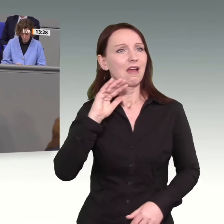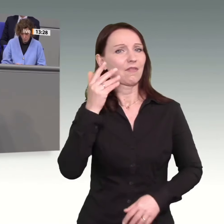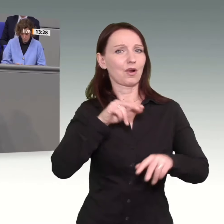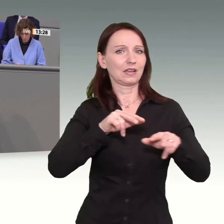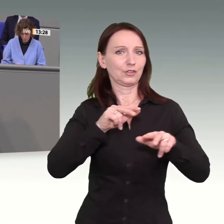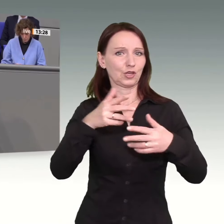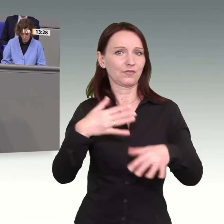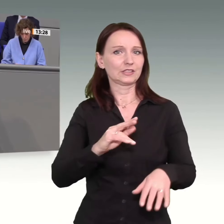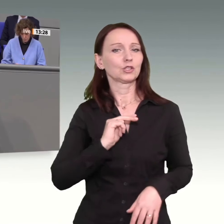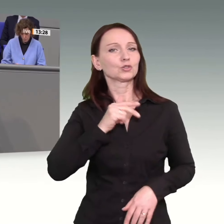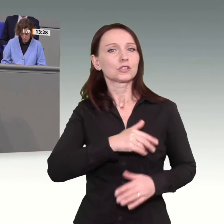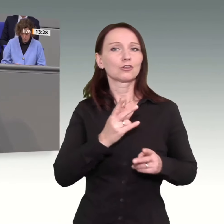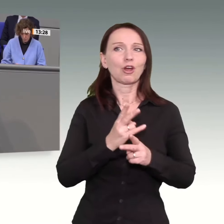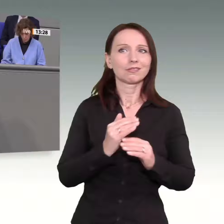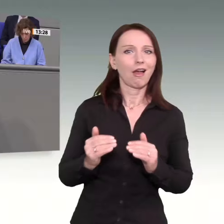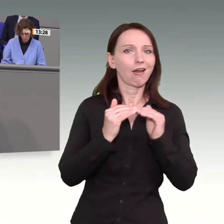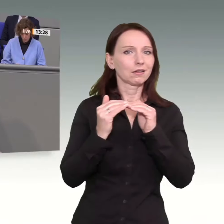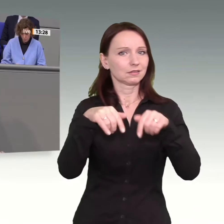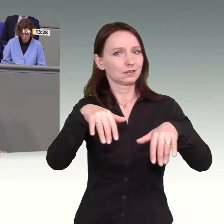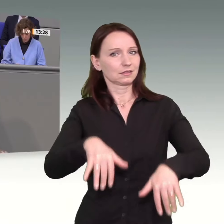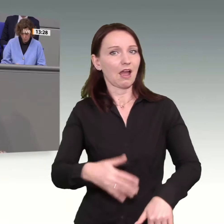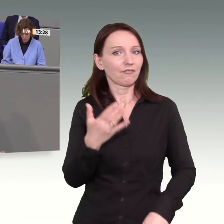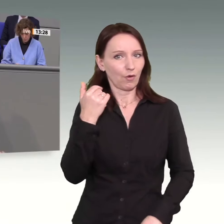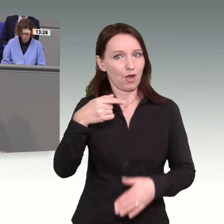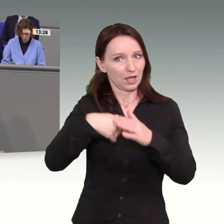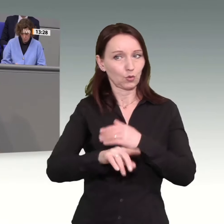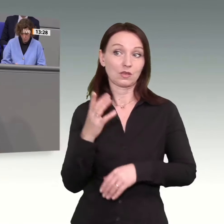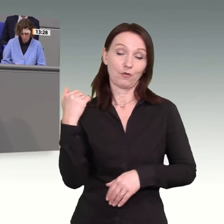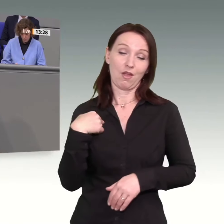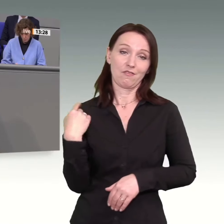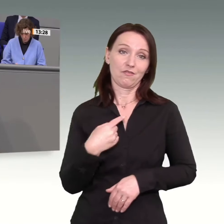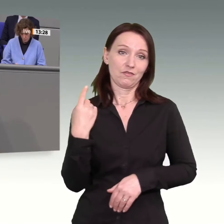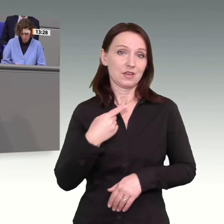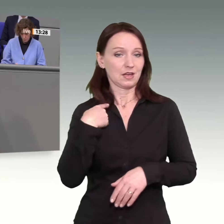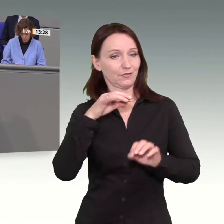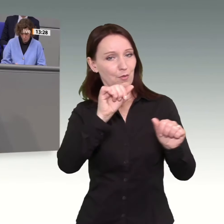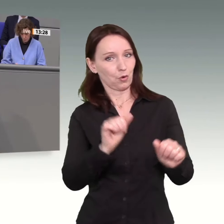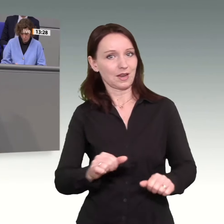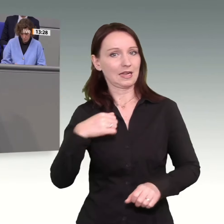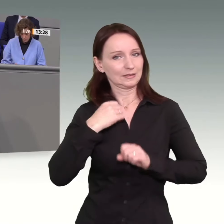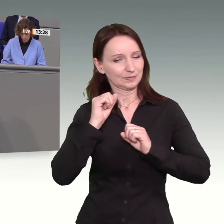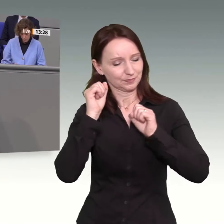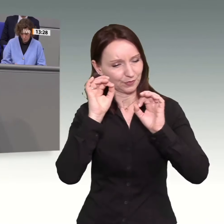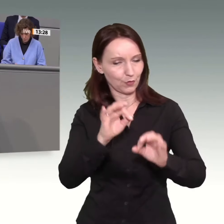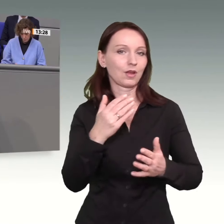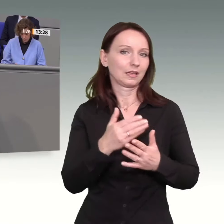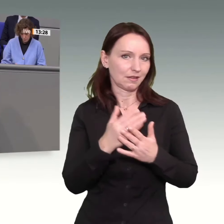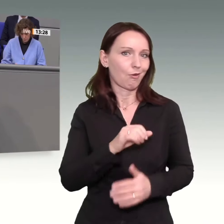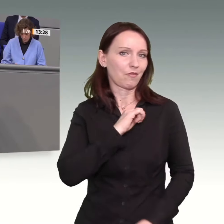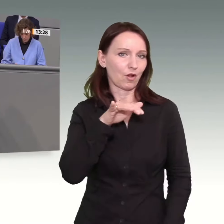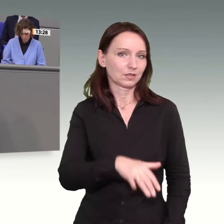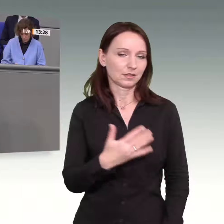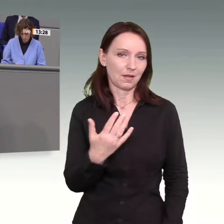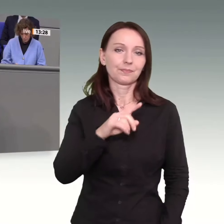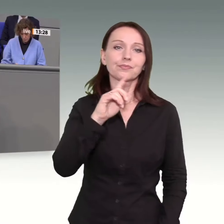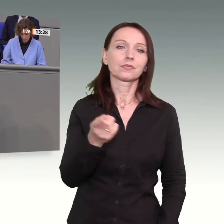erst damit möglich wurden. All das ist vor allem unserem konsequenten Eintreten für dieses Marktmodell geschuldet. Auch beim